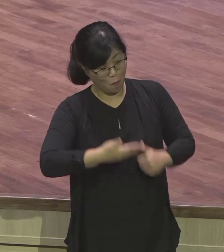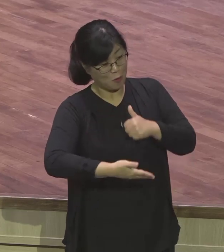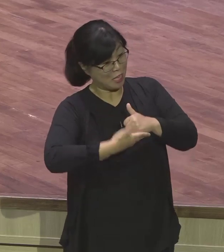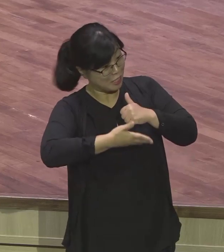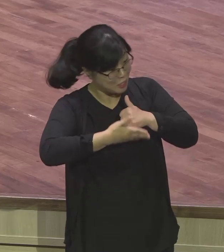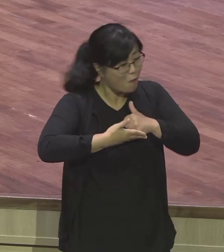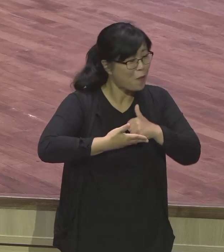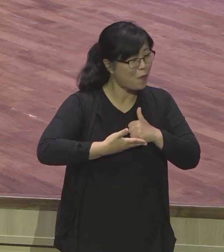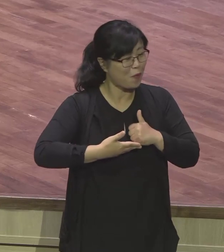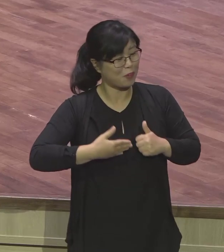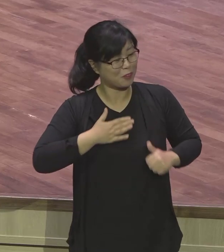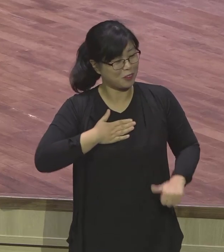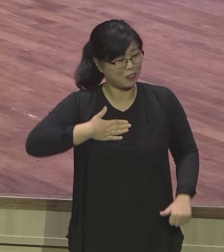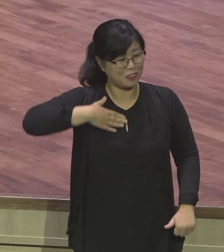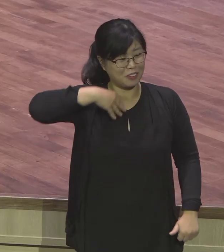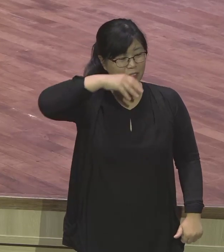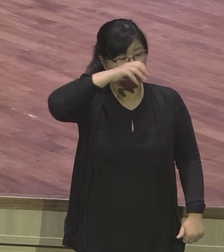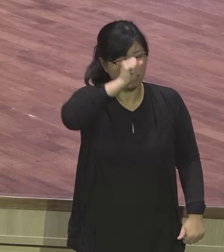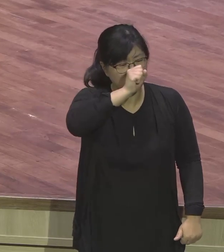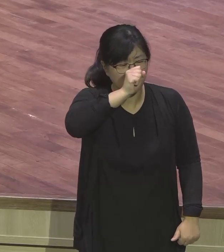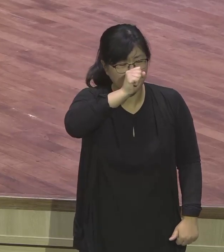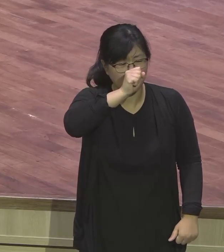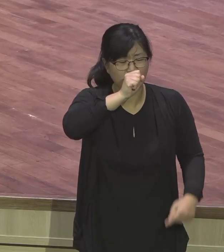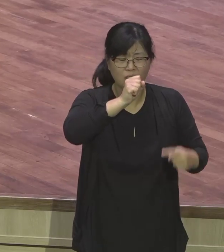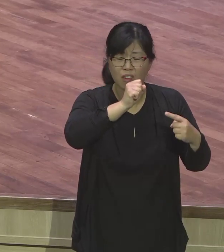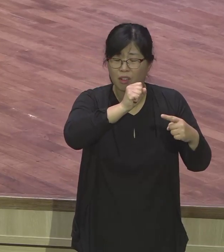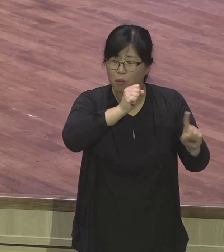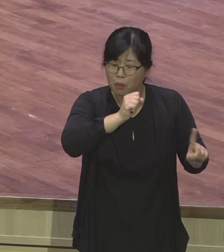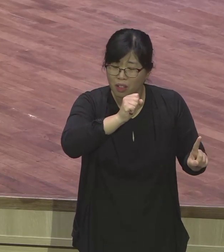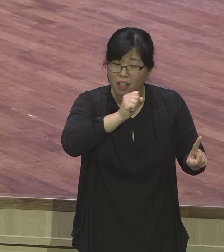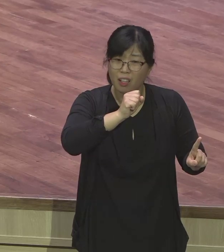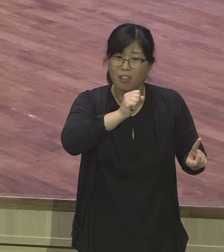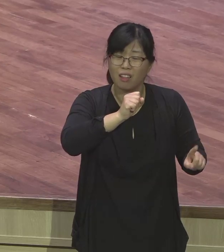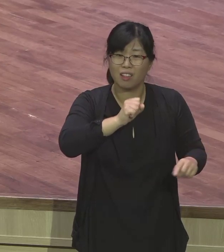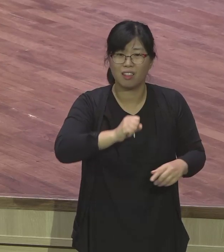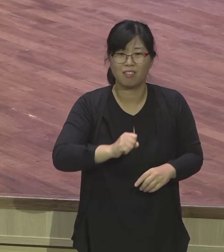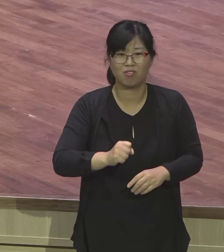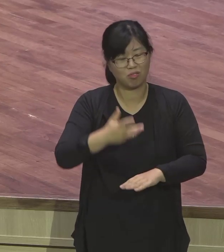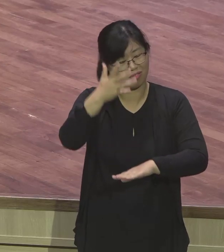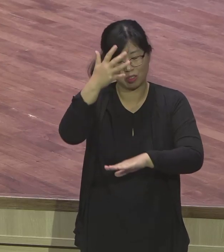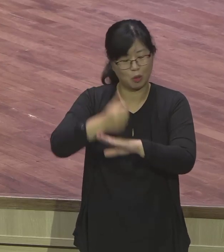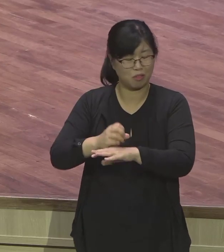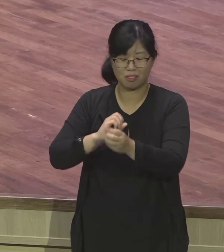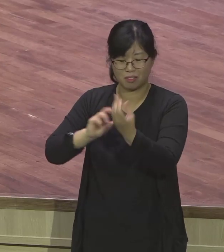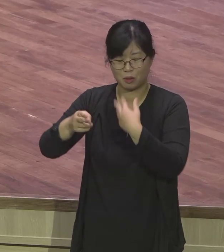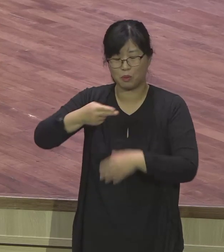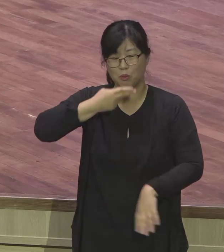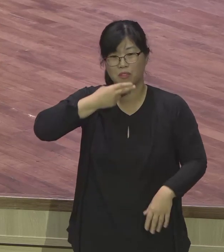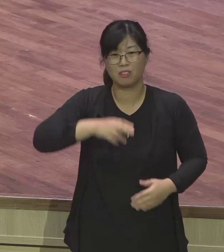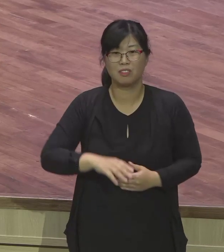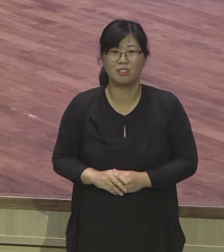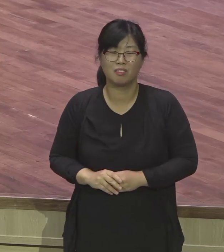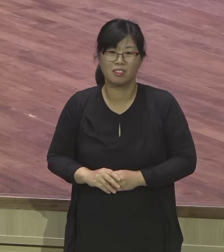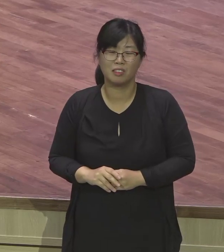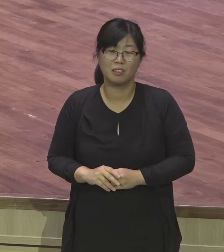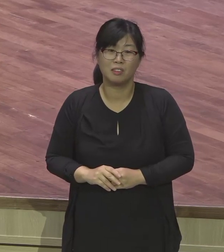사람은 끝이에요. 그날은 끝이 아닙니다. 저는 행계 아무것도 없습니다. 하나님께서